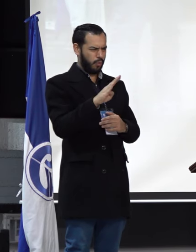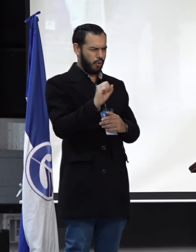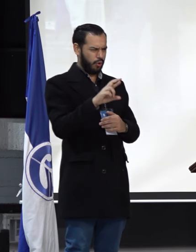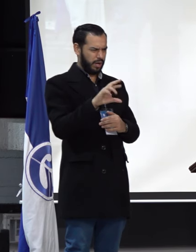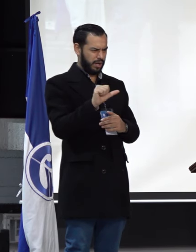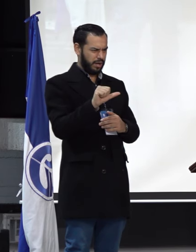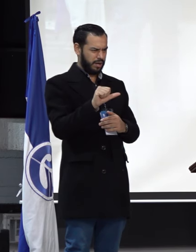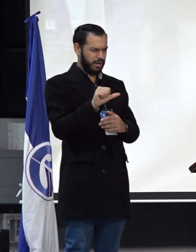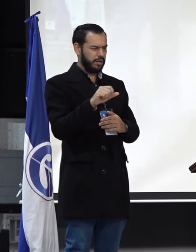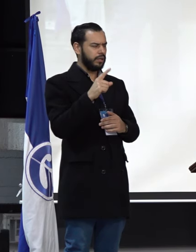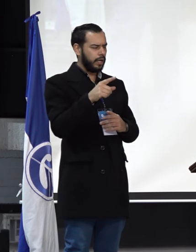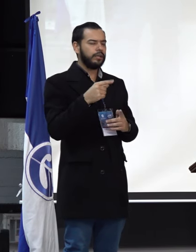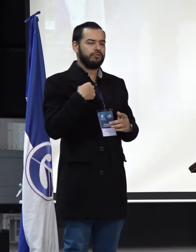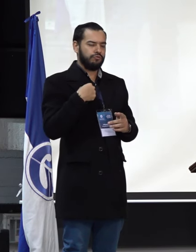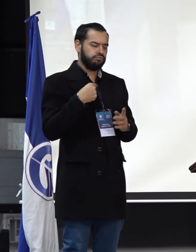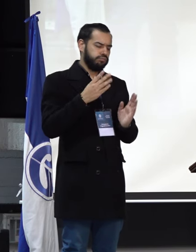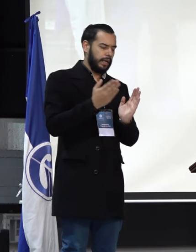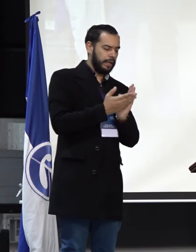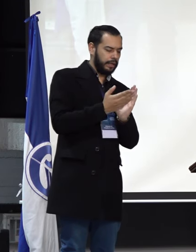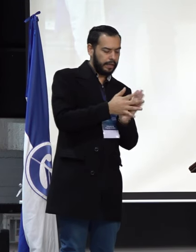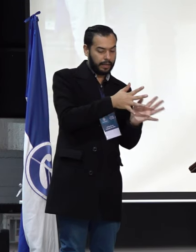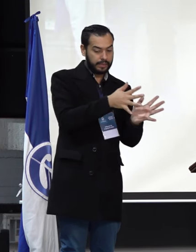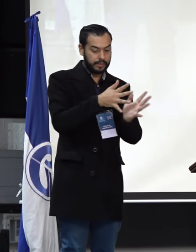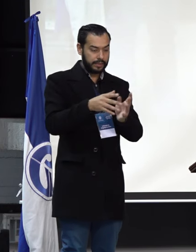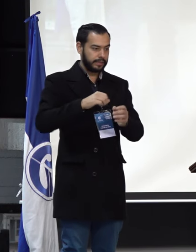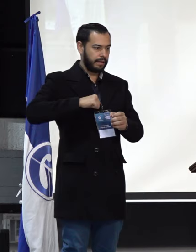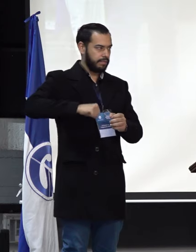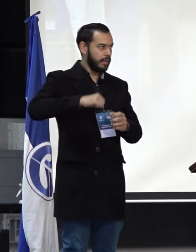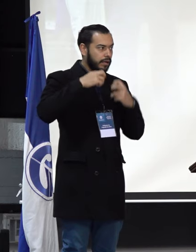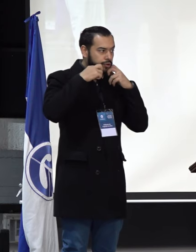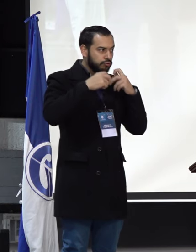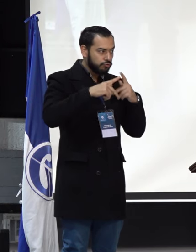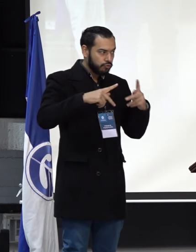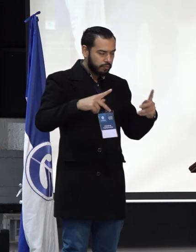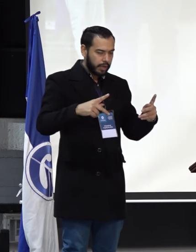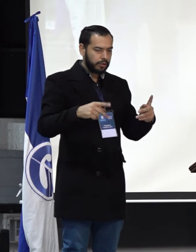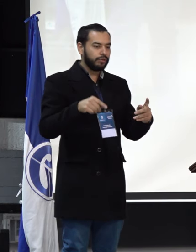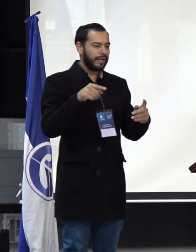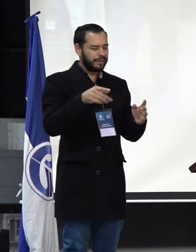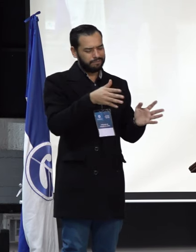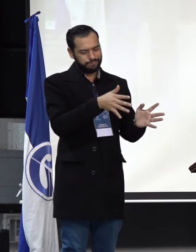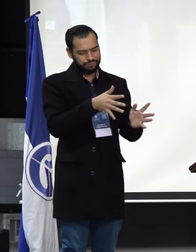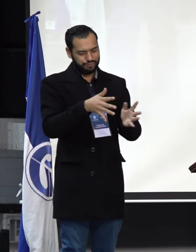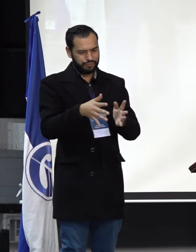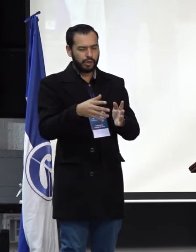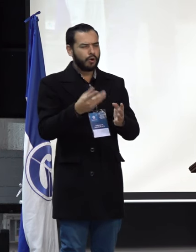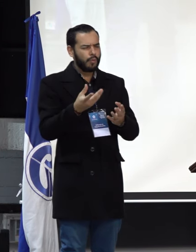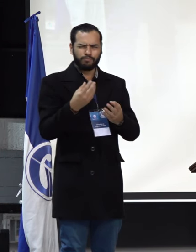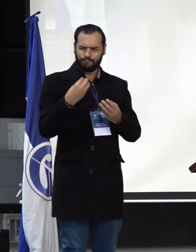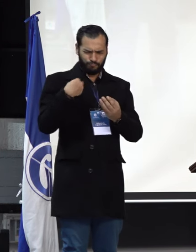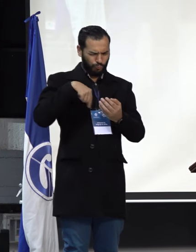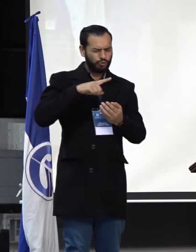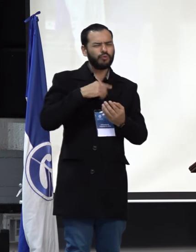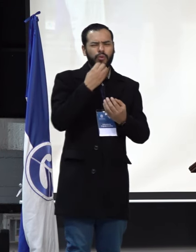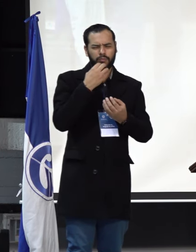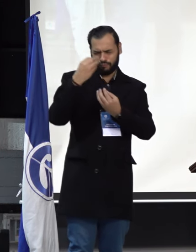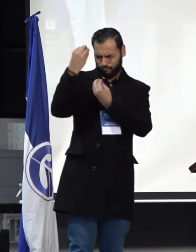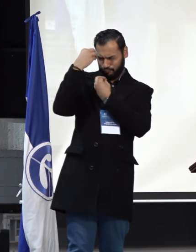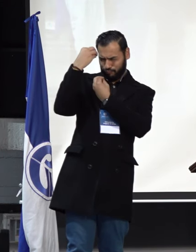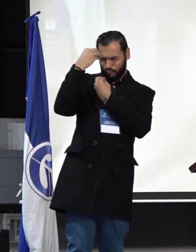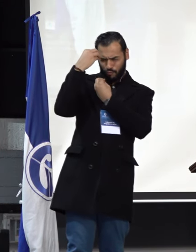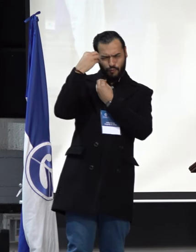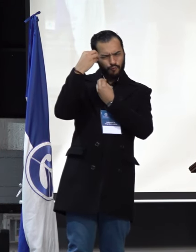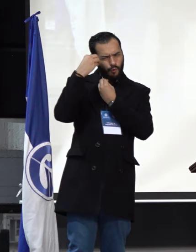enseñanza de los derechos humanos en Bogotá, donde planteamos allí un ejercicio de autoformación docente, como nosotros como docentes y como pares